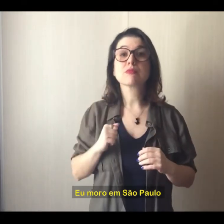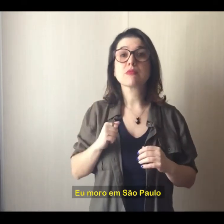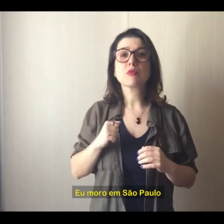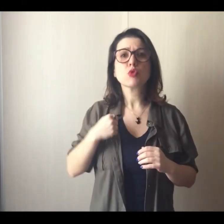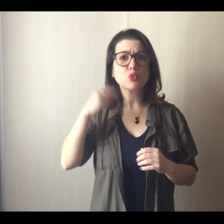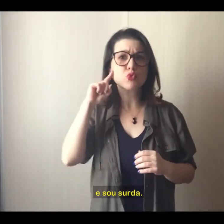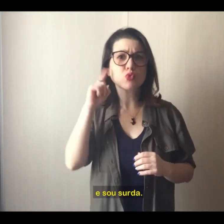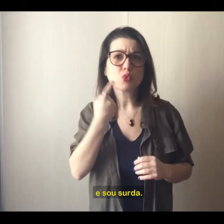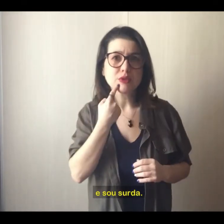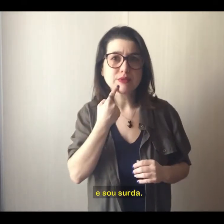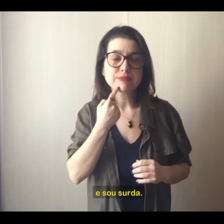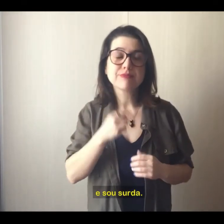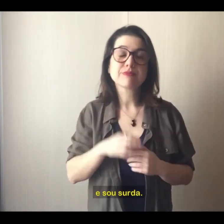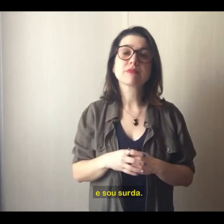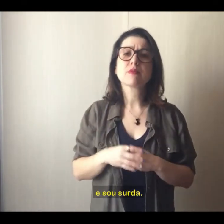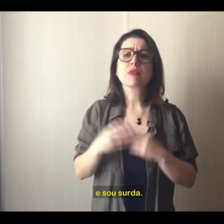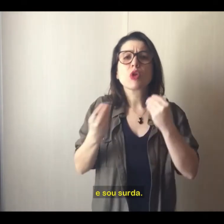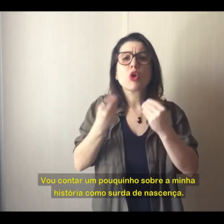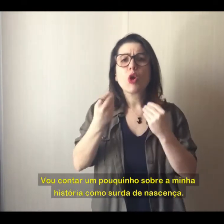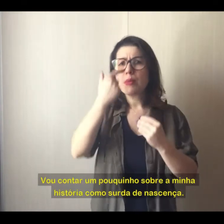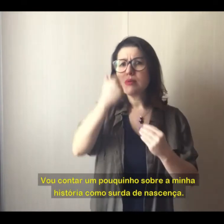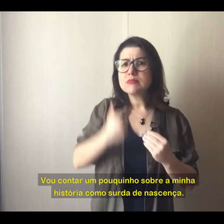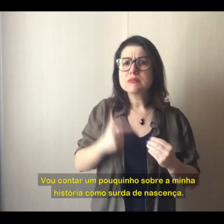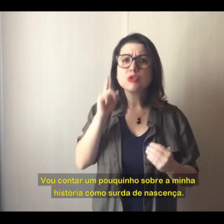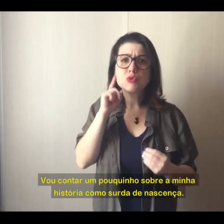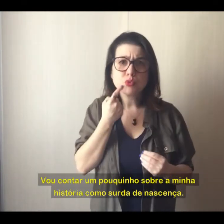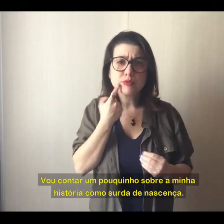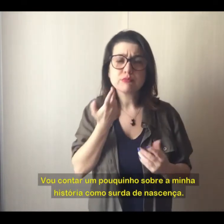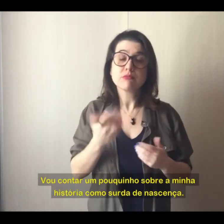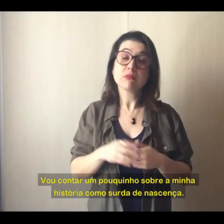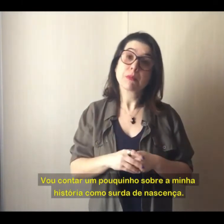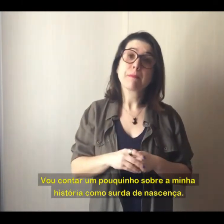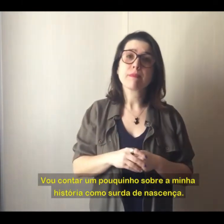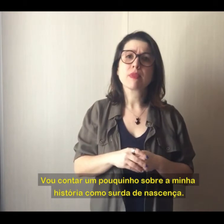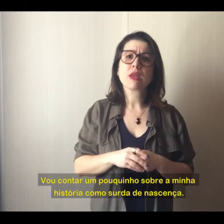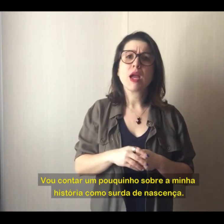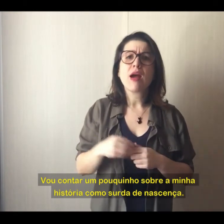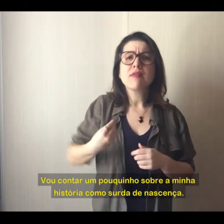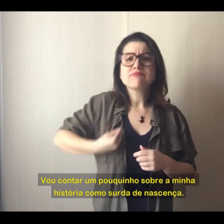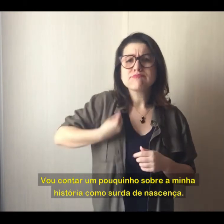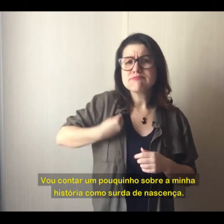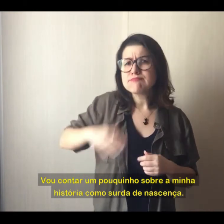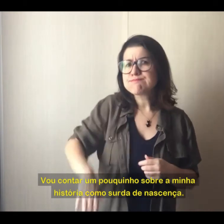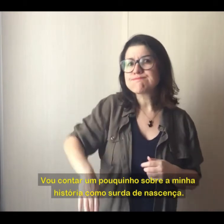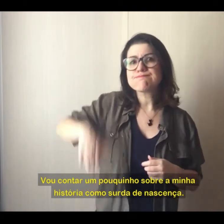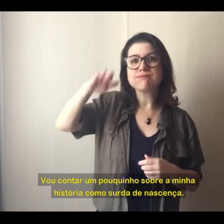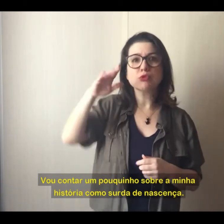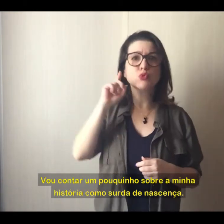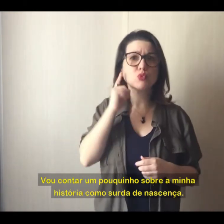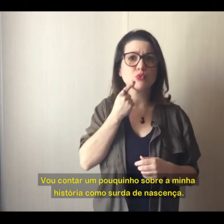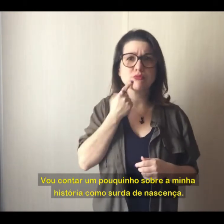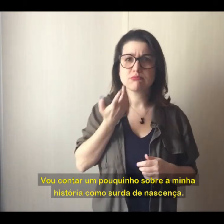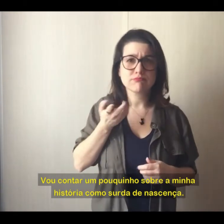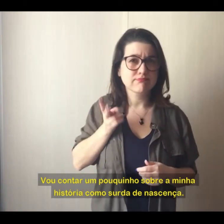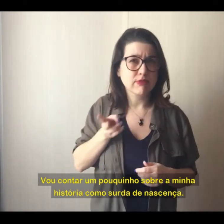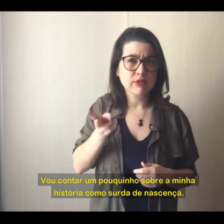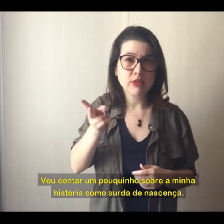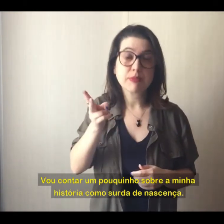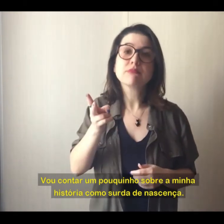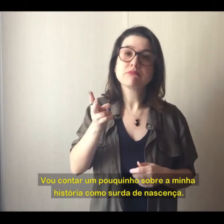e sou surda. Vou contar um pouquinho sobre a minha história como surda de nascença.